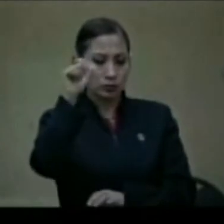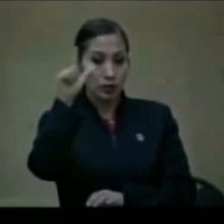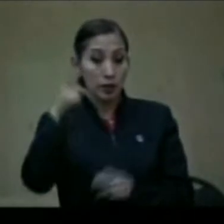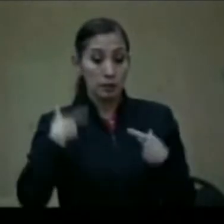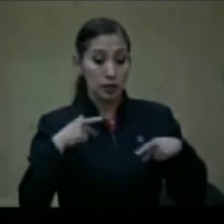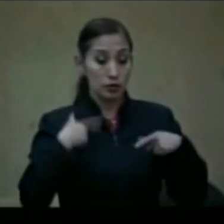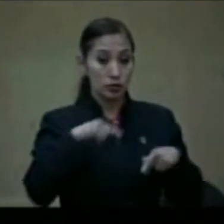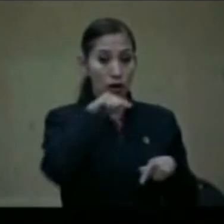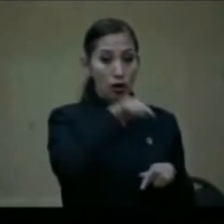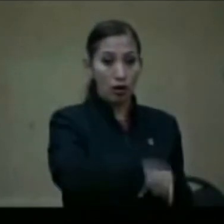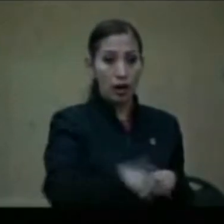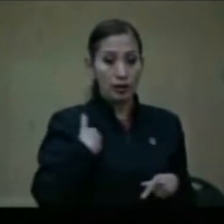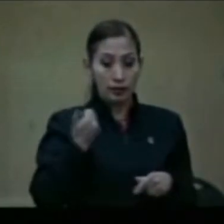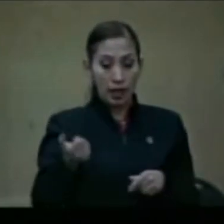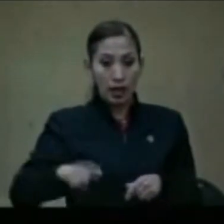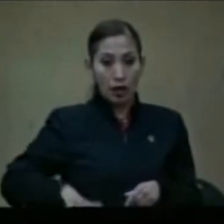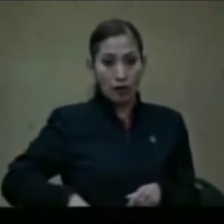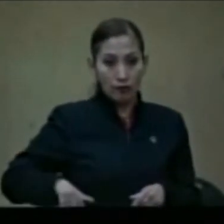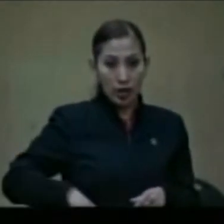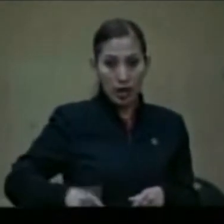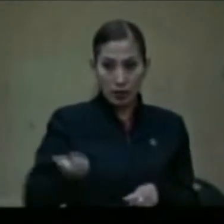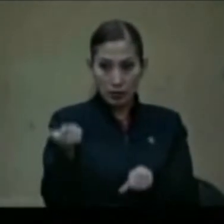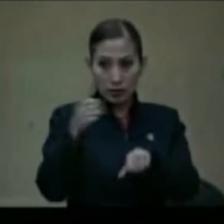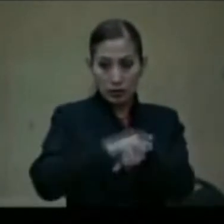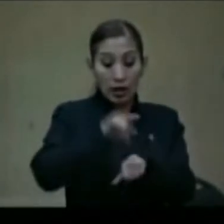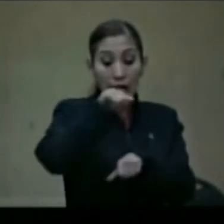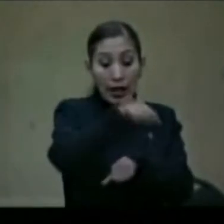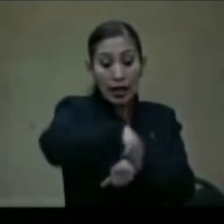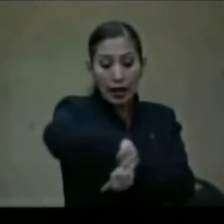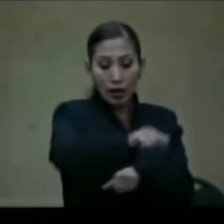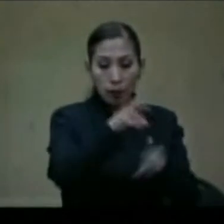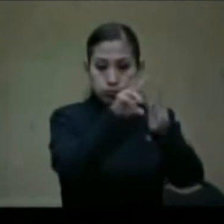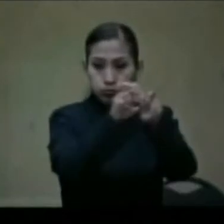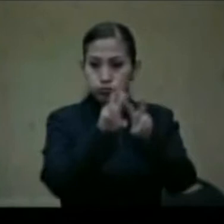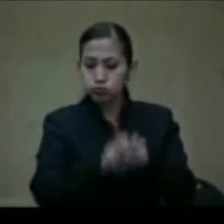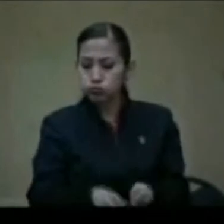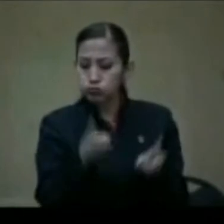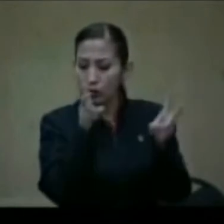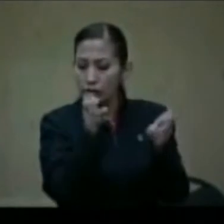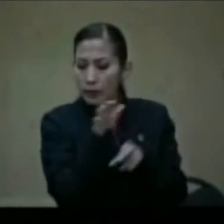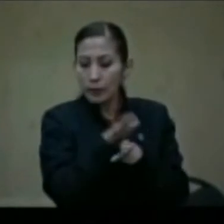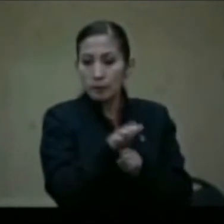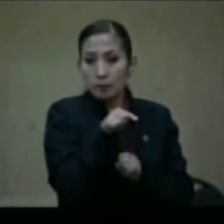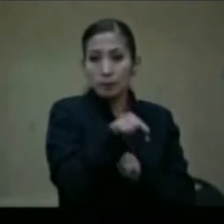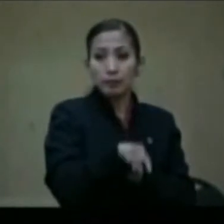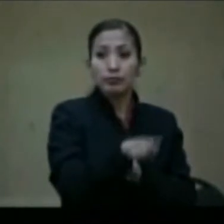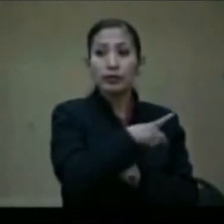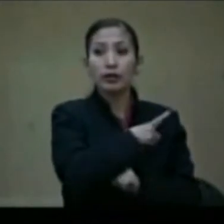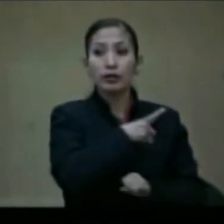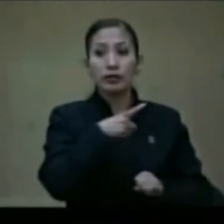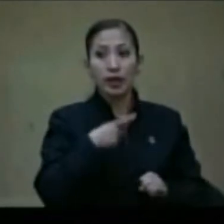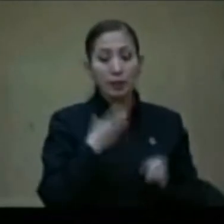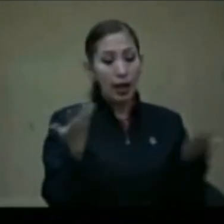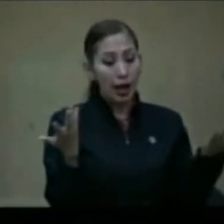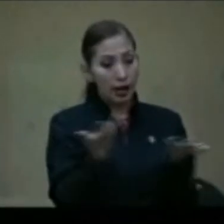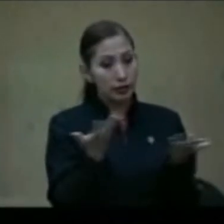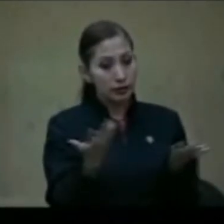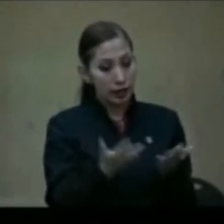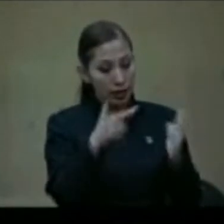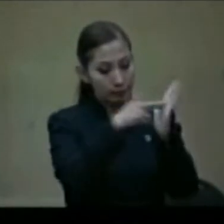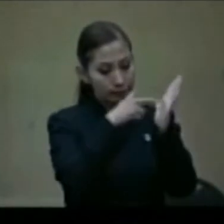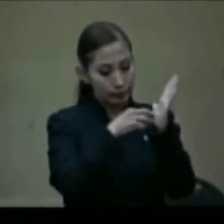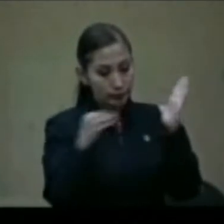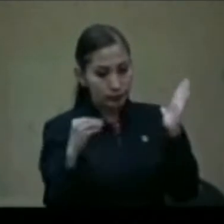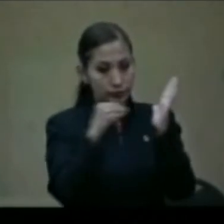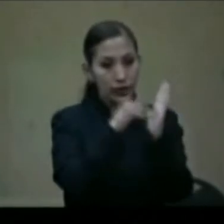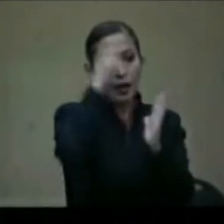funcionarios de la administración pública, quienes analizarán las cuestiones que deberían plasmarse en nuestra legislación